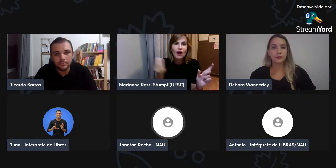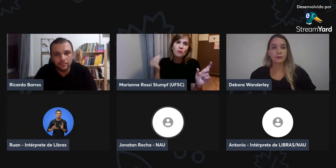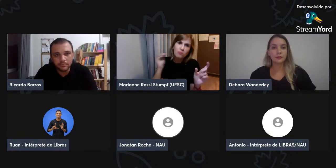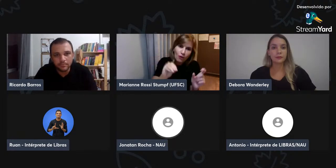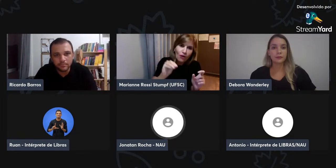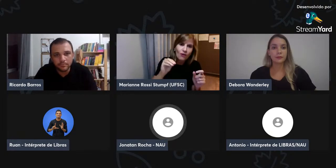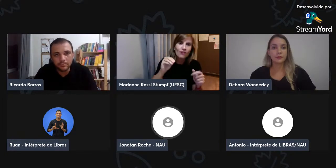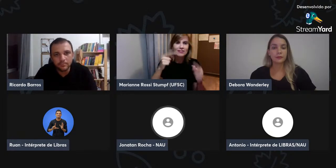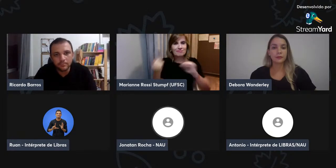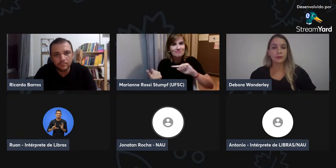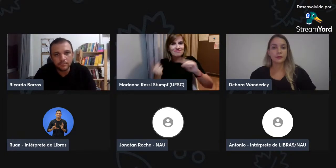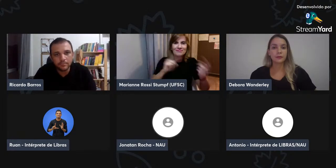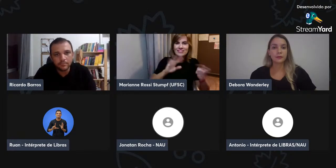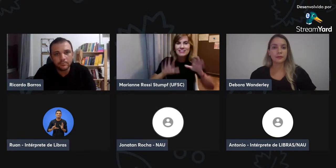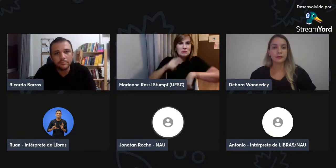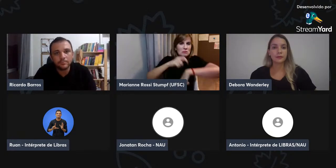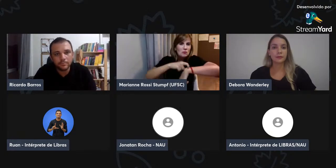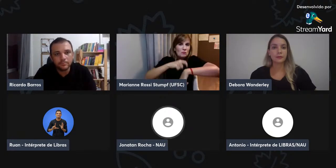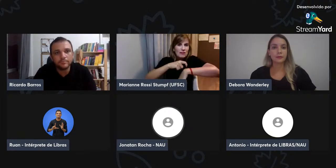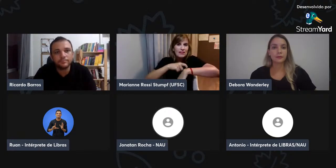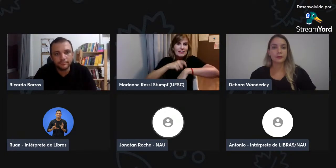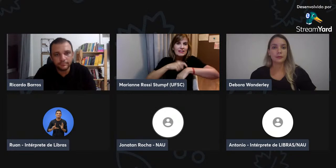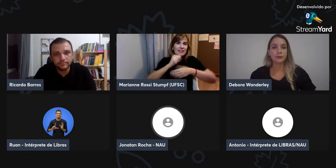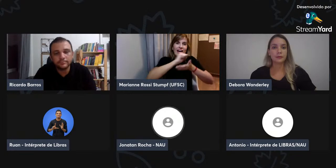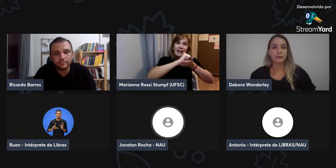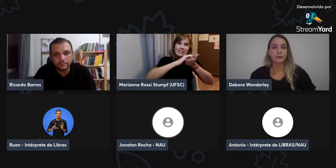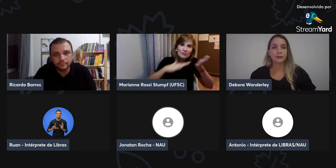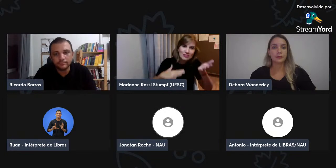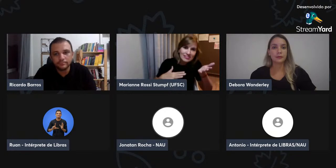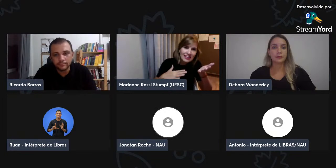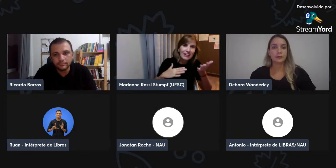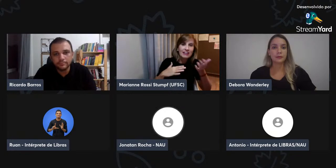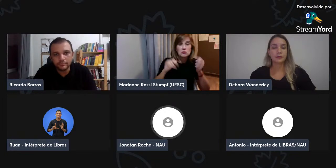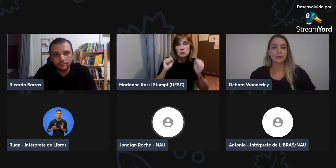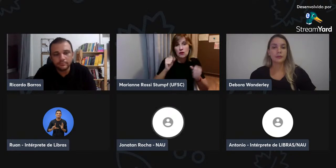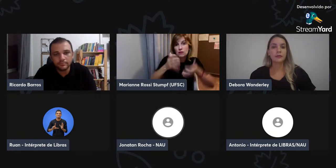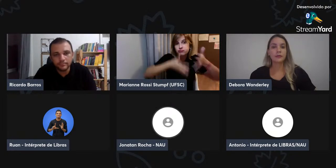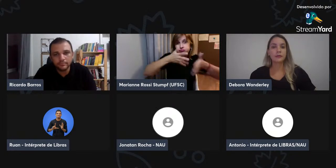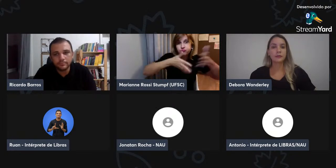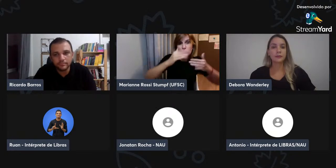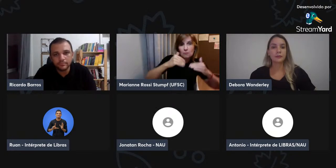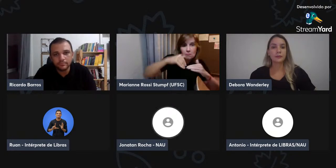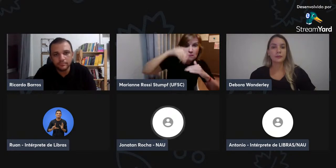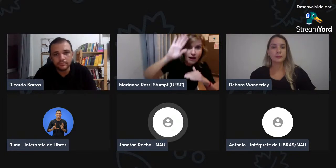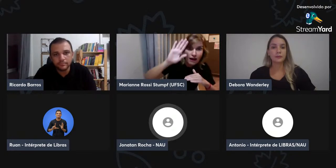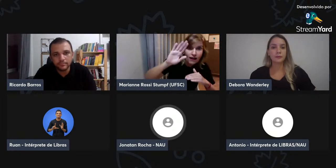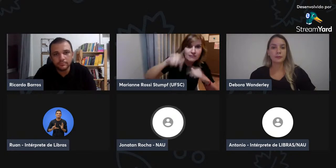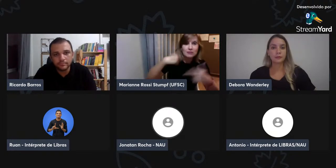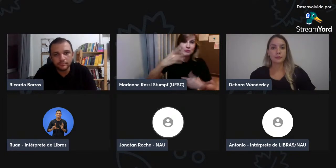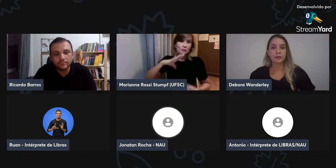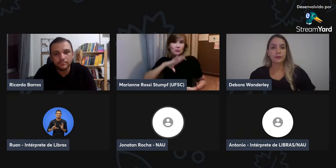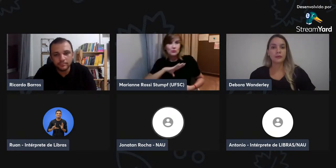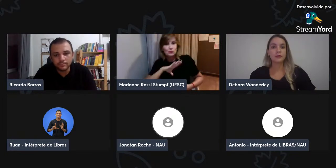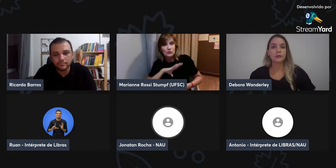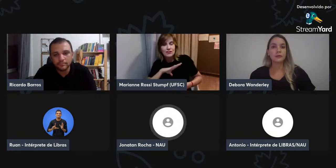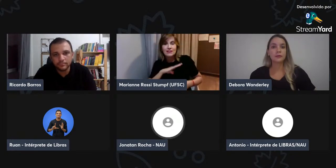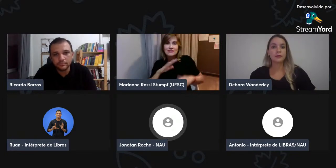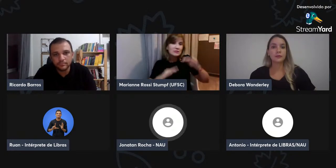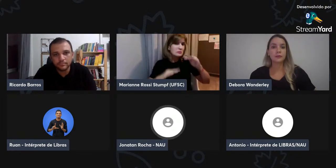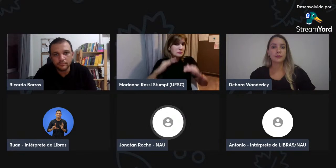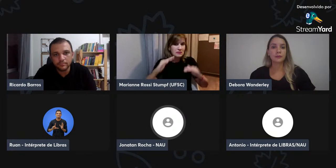também do português, claro, tem que ter o contato, então, ambos, esse é o momento ideal para se